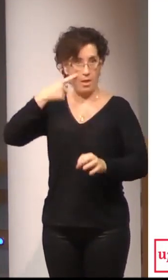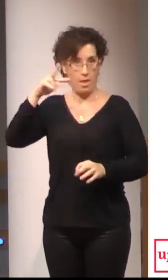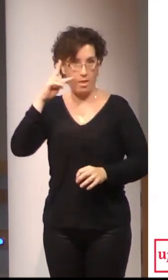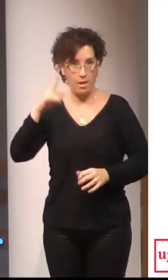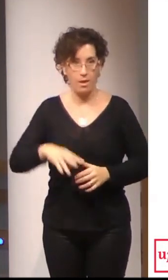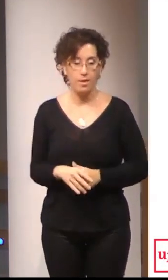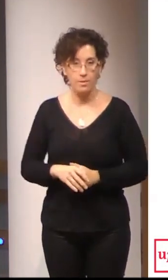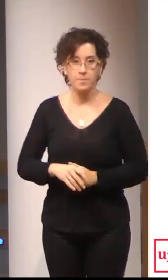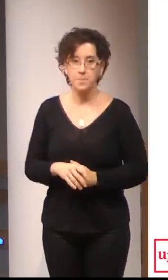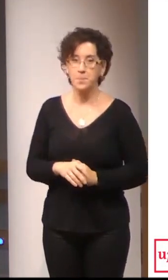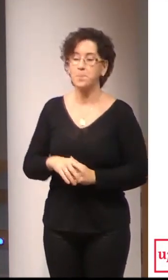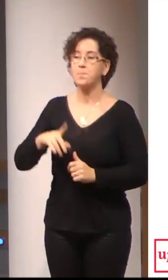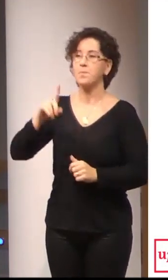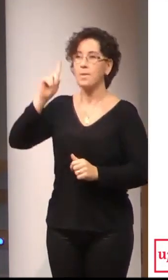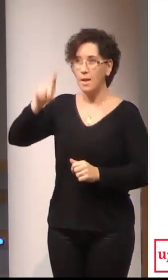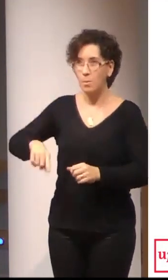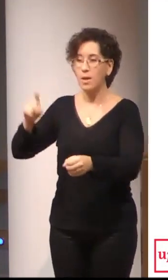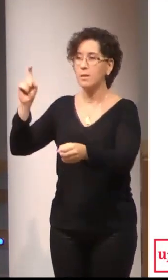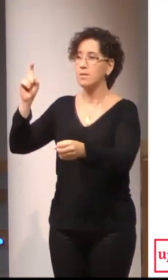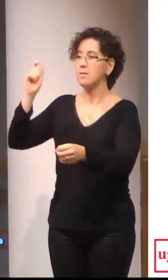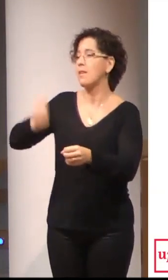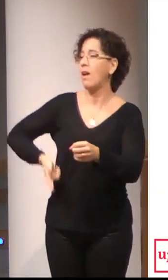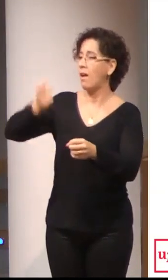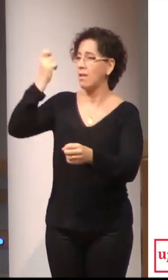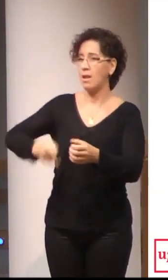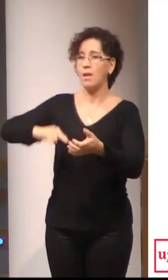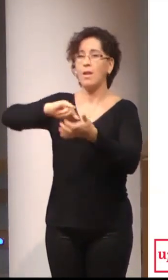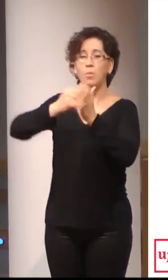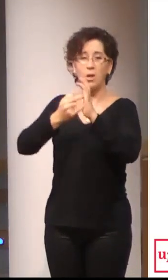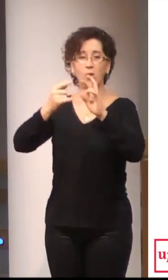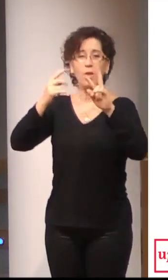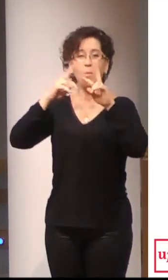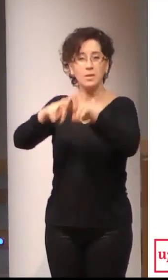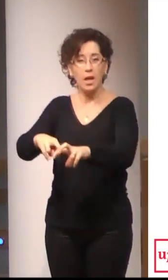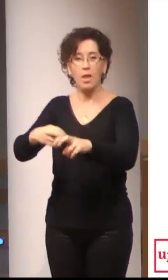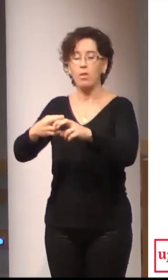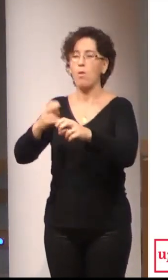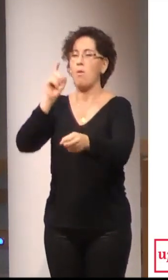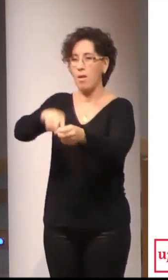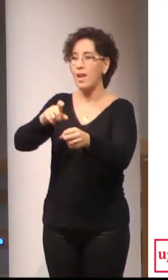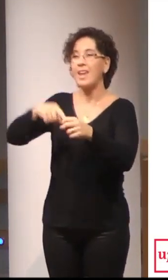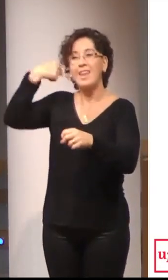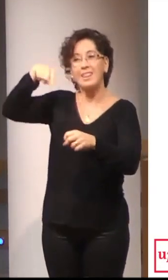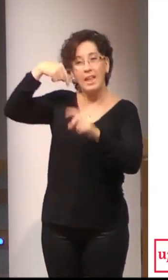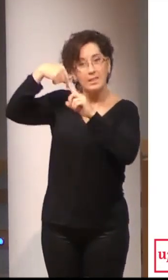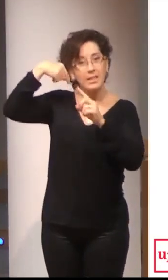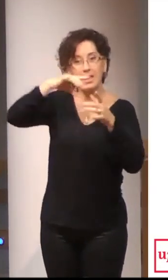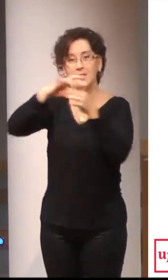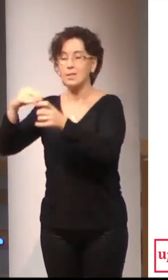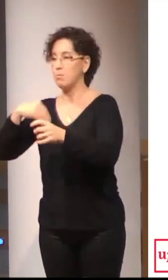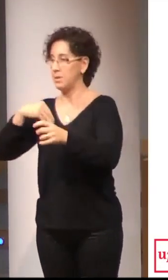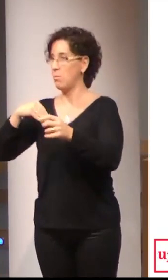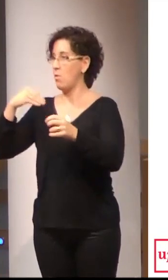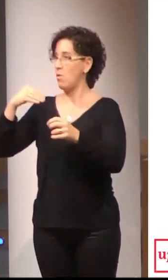Ha participado regularmente en proxectos de investigación competitiva e en a dirección de tesis vinculadas a la jurilingüística.